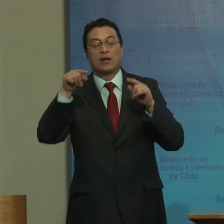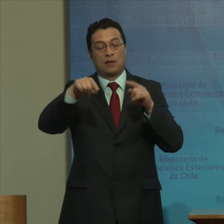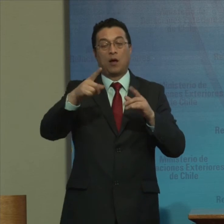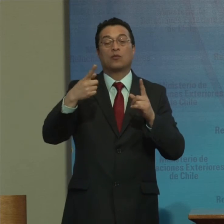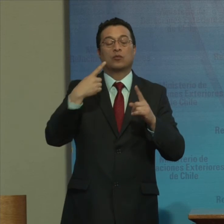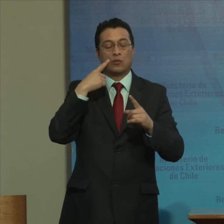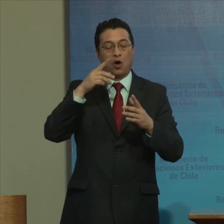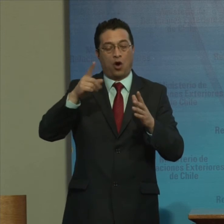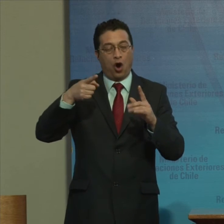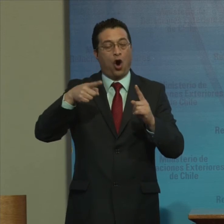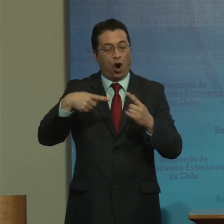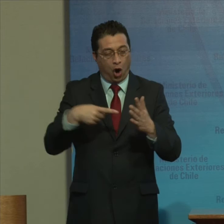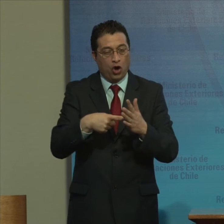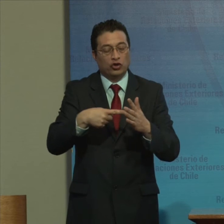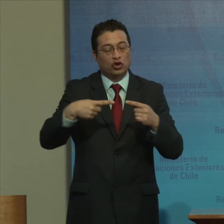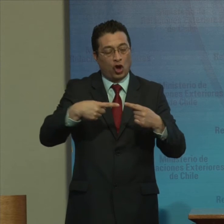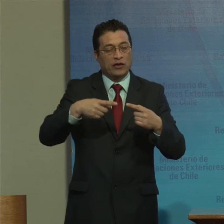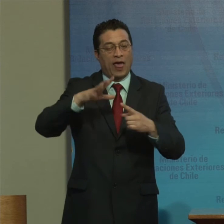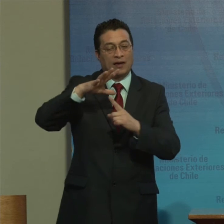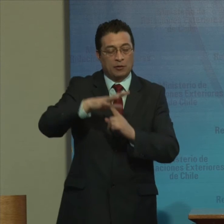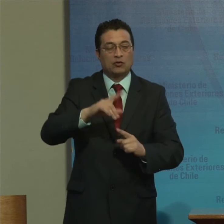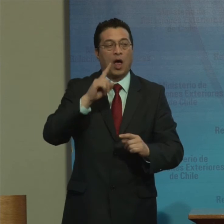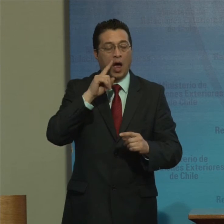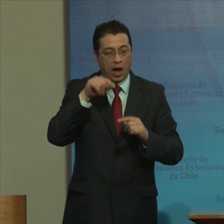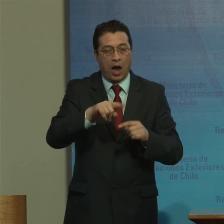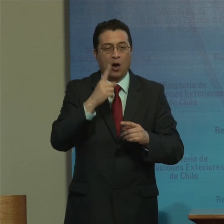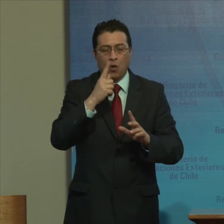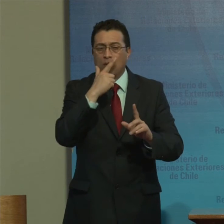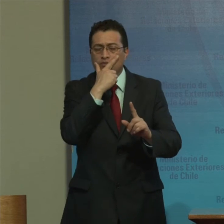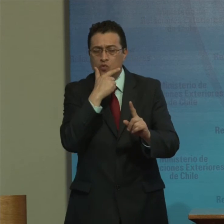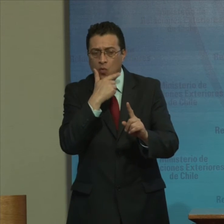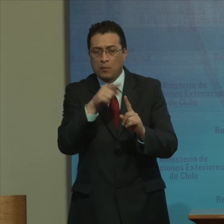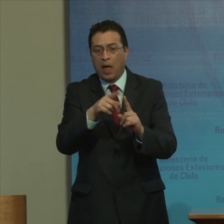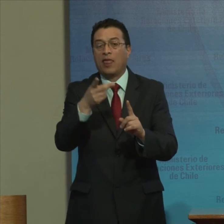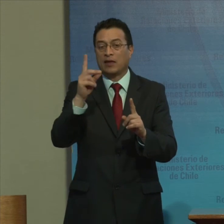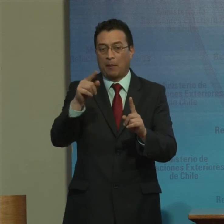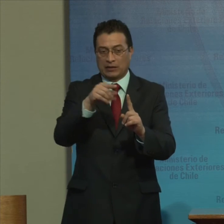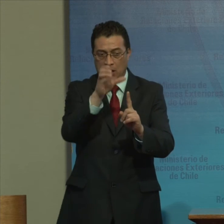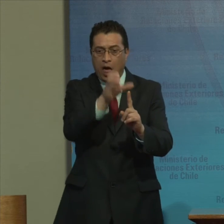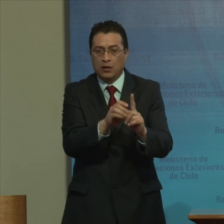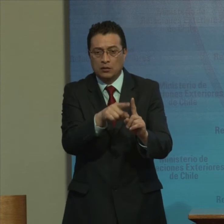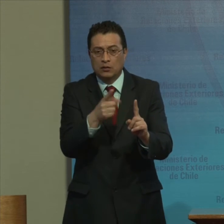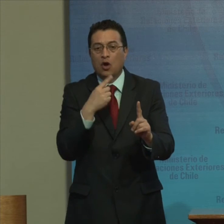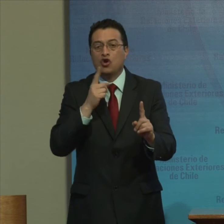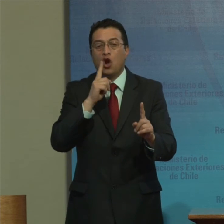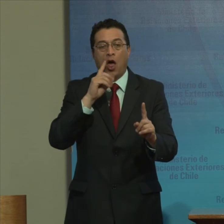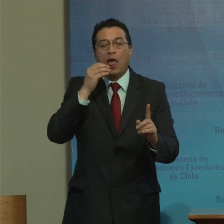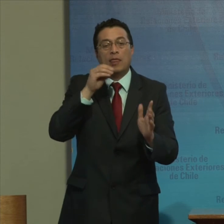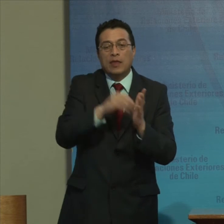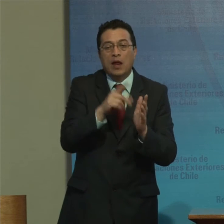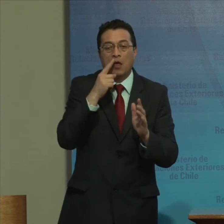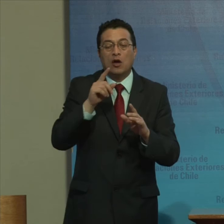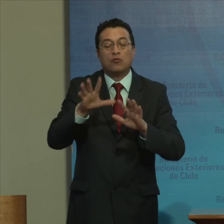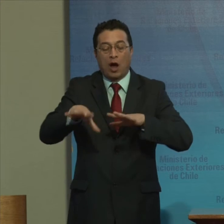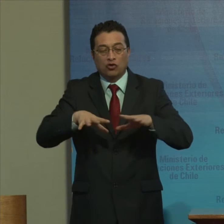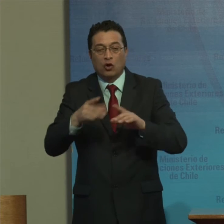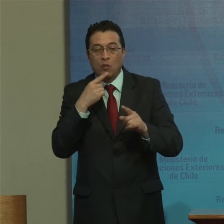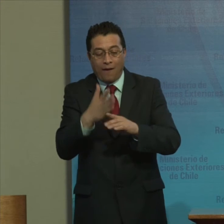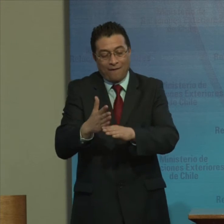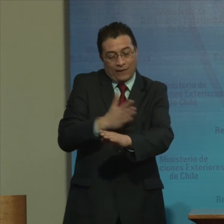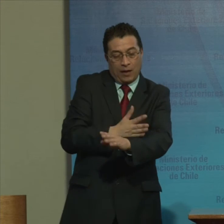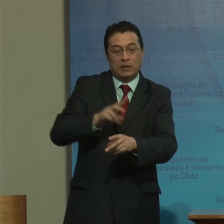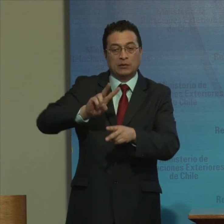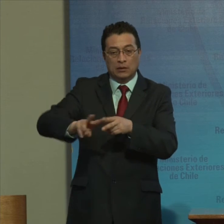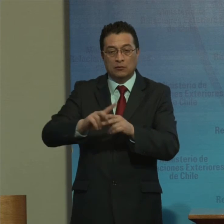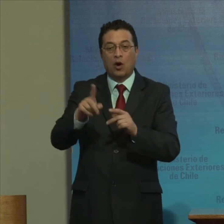Contra la discriminación Incluye como categoría Sospechosa La discapacidad No contempla Acciones preventivas Establece